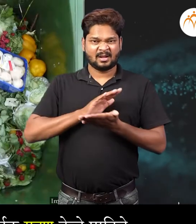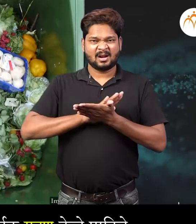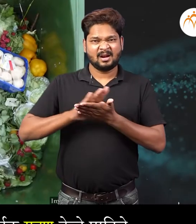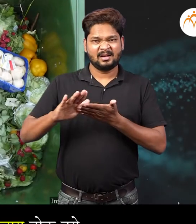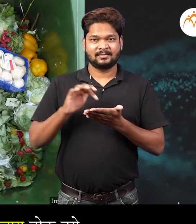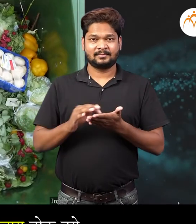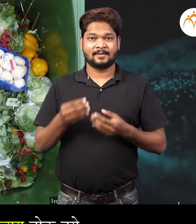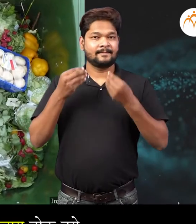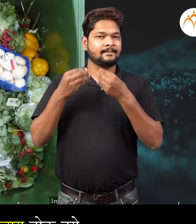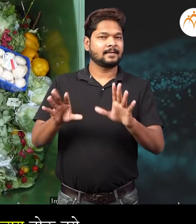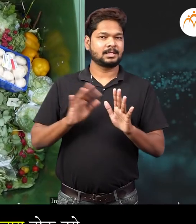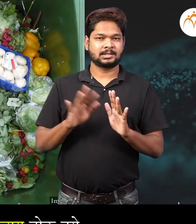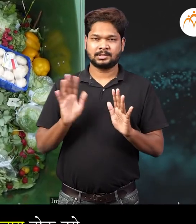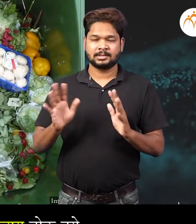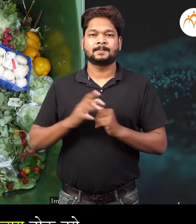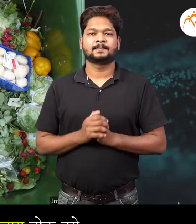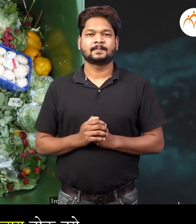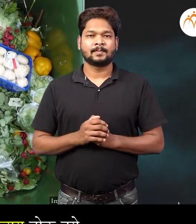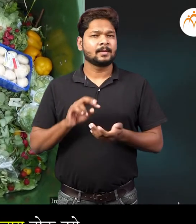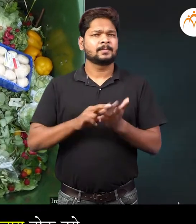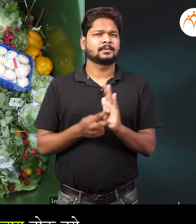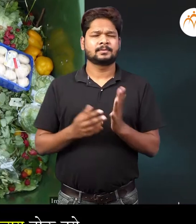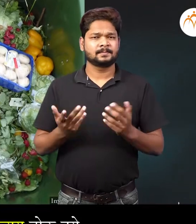आणी त्याचा अपव्य हू नए